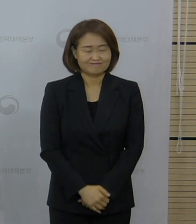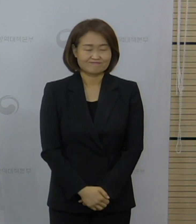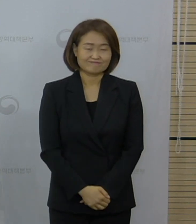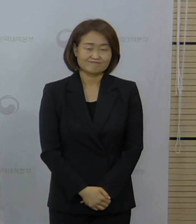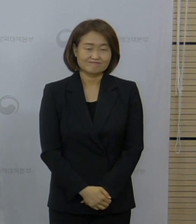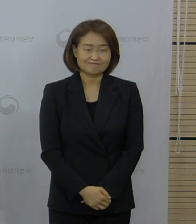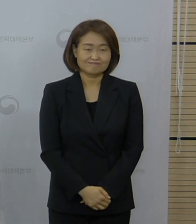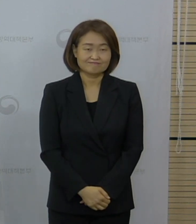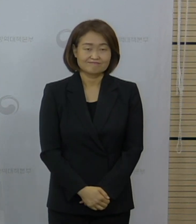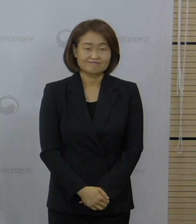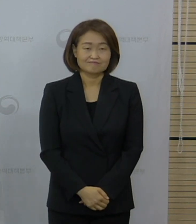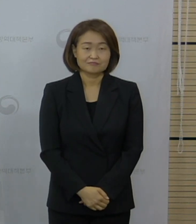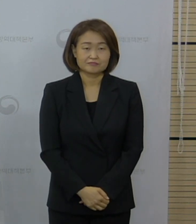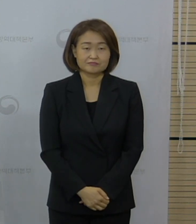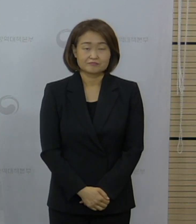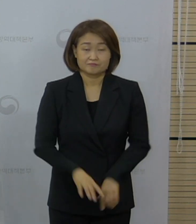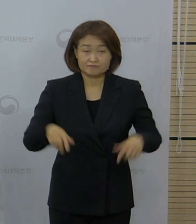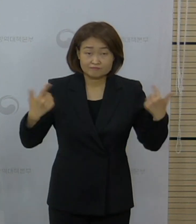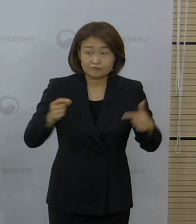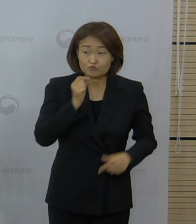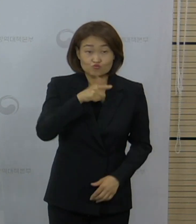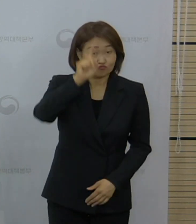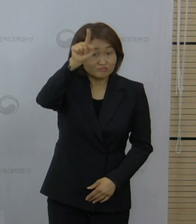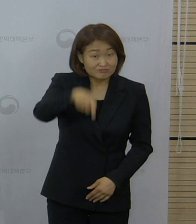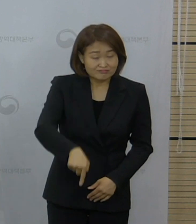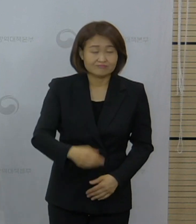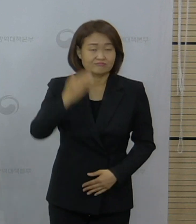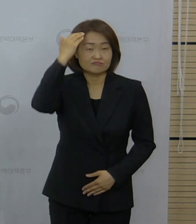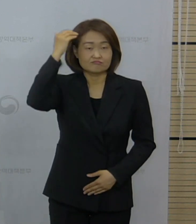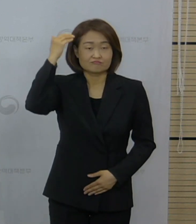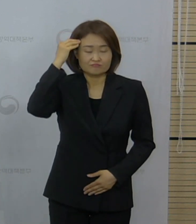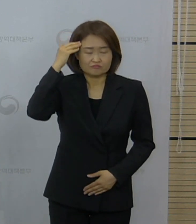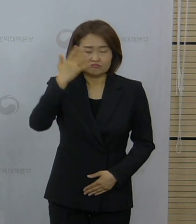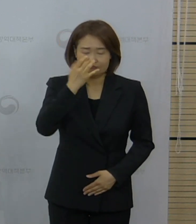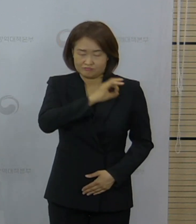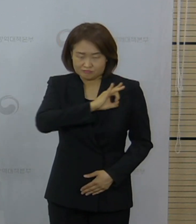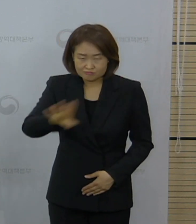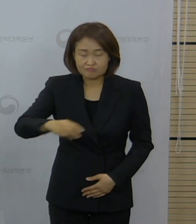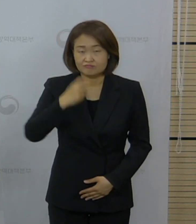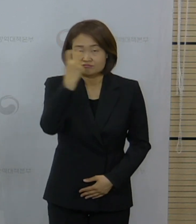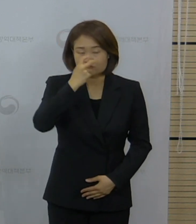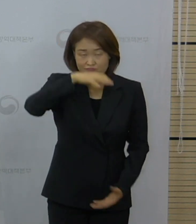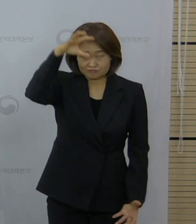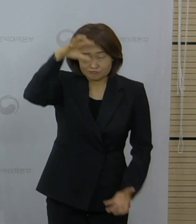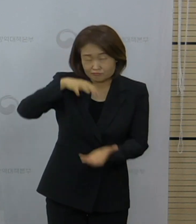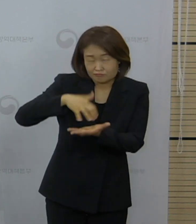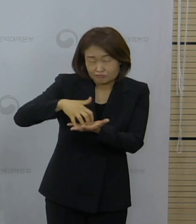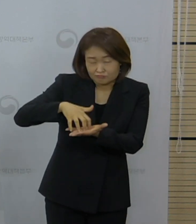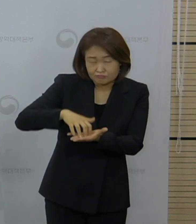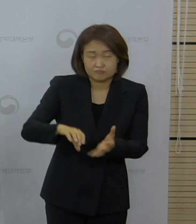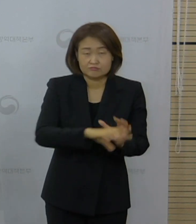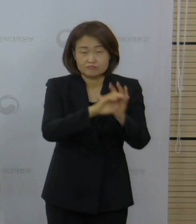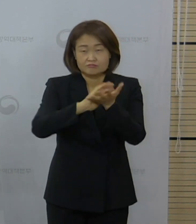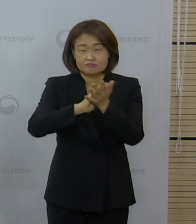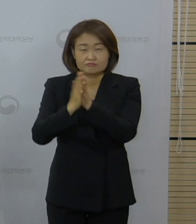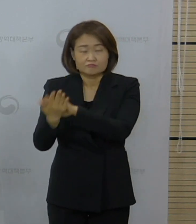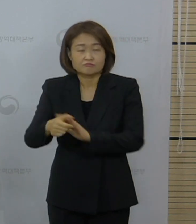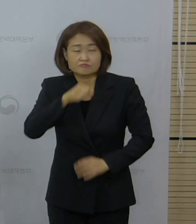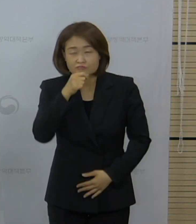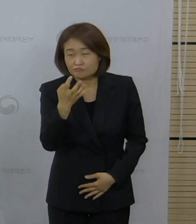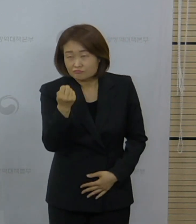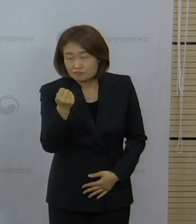말씀드리고자 합니다. 매주 월요일날 저희들이 국내 전체 검사건 대비 변이 바이러스 검출률